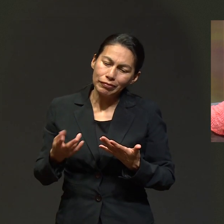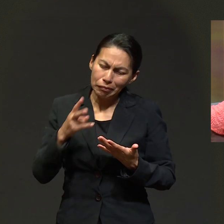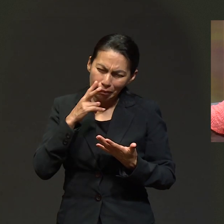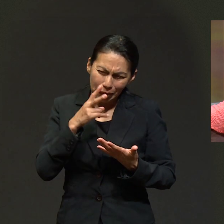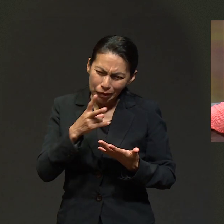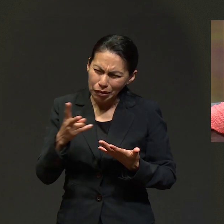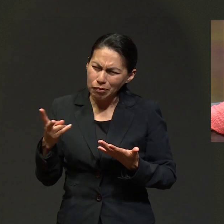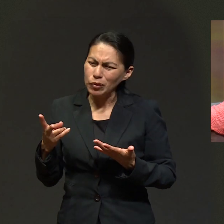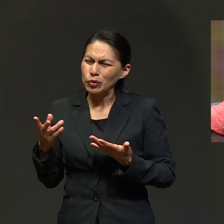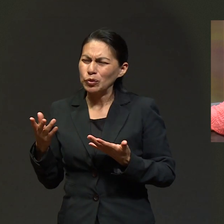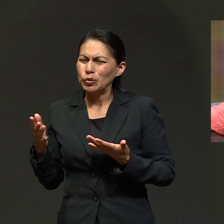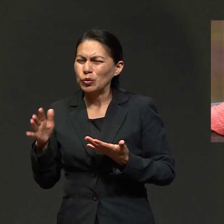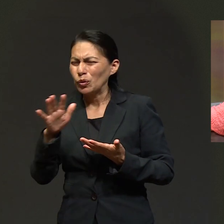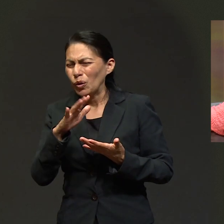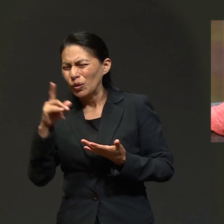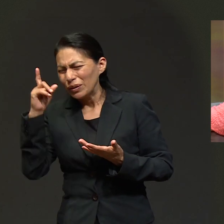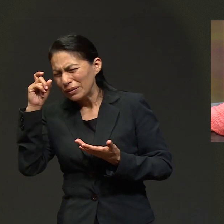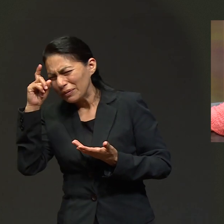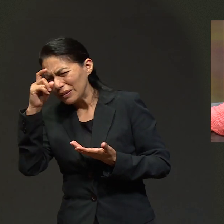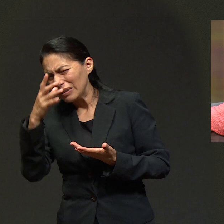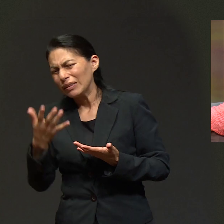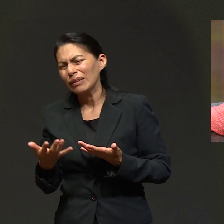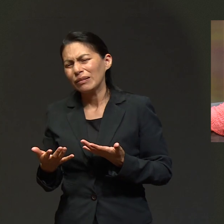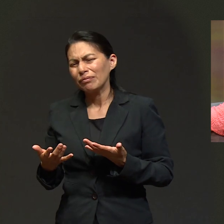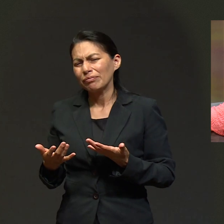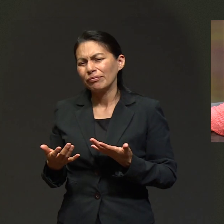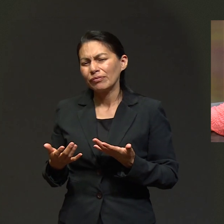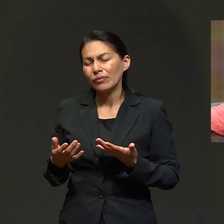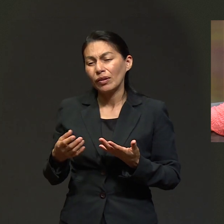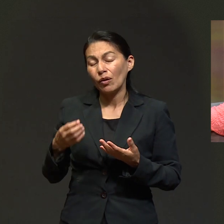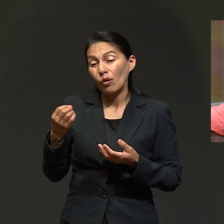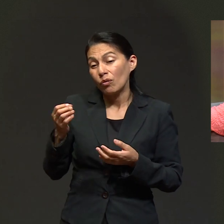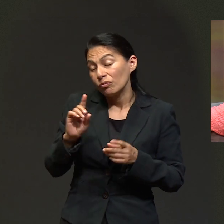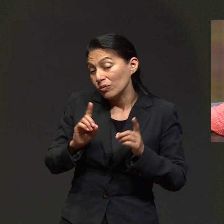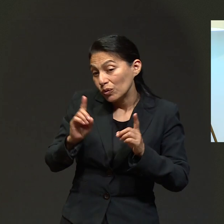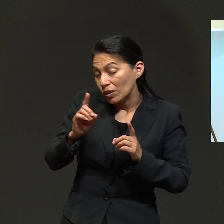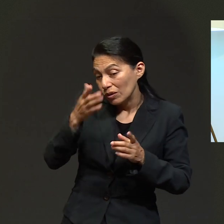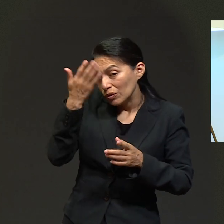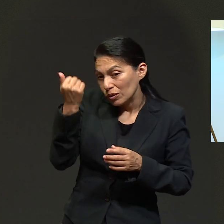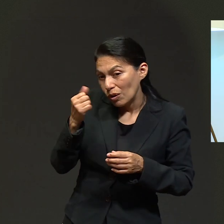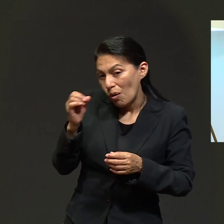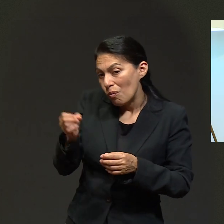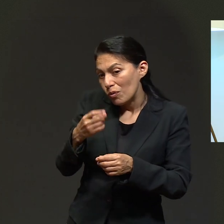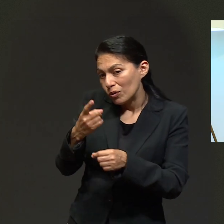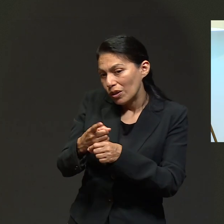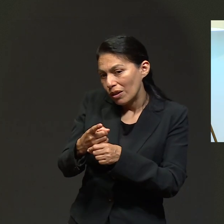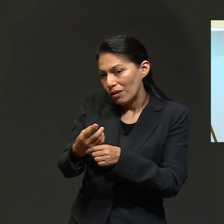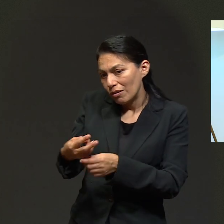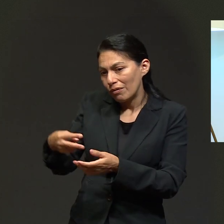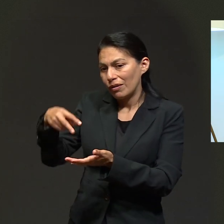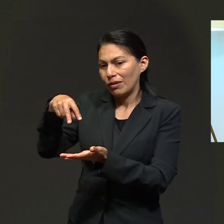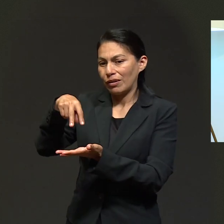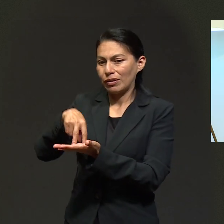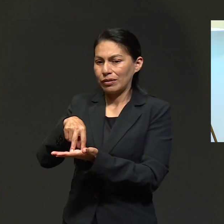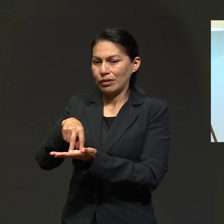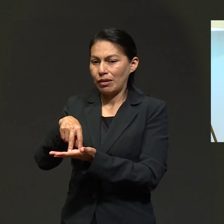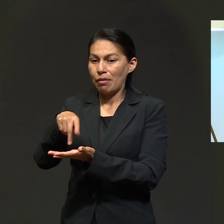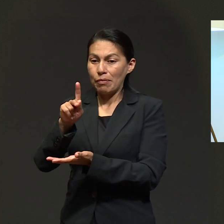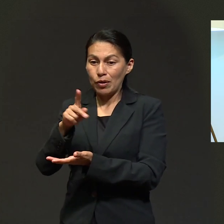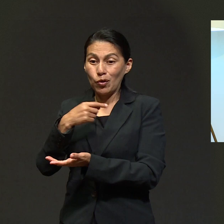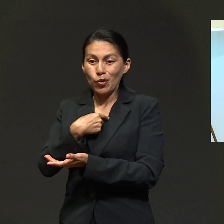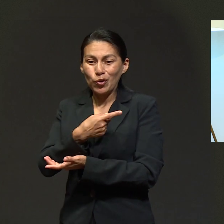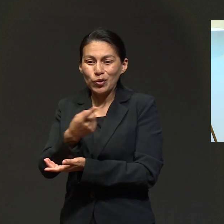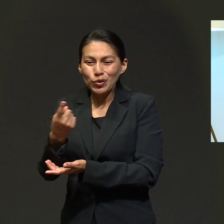pero pues, por la situación que vemos, dice, no es fácil lo que está pasando. Tal vez tenga oportunidad, tal vez no, dice, de